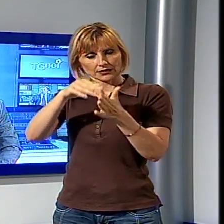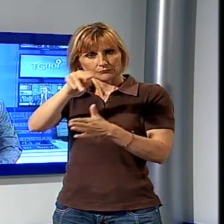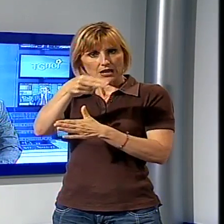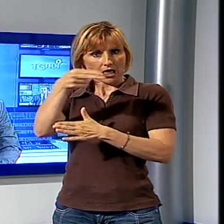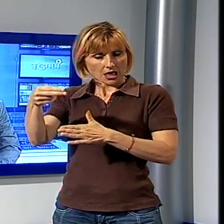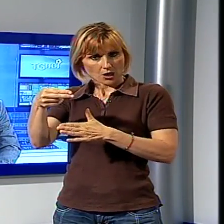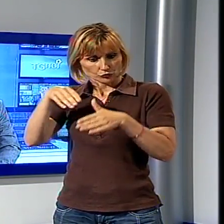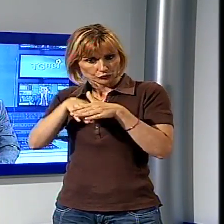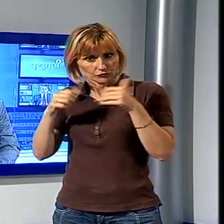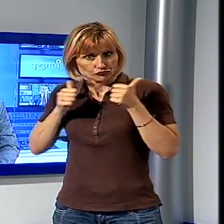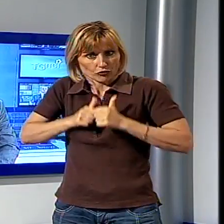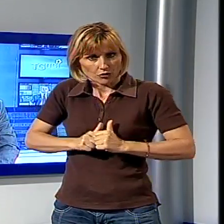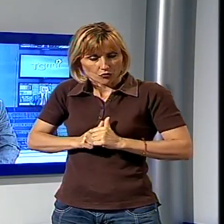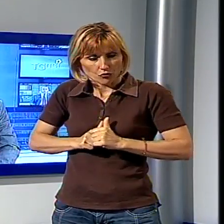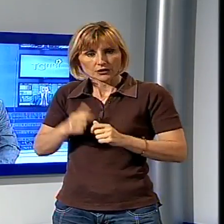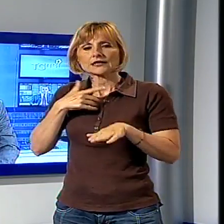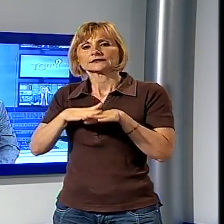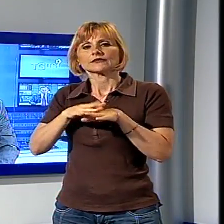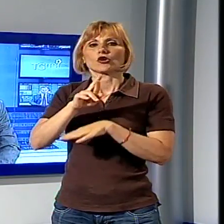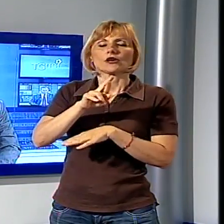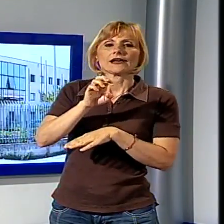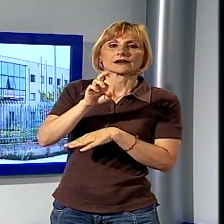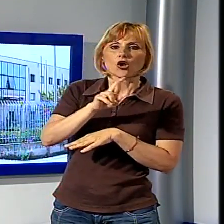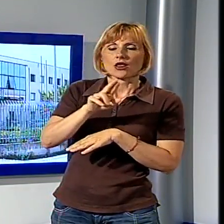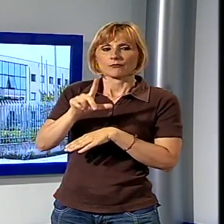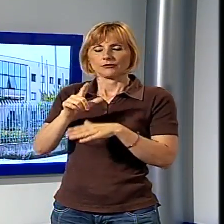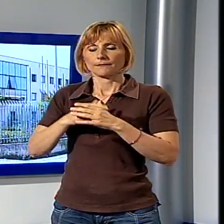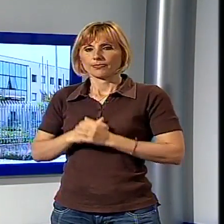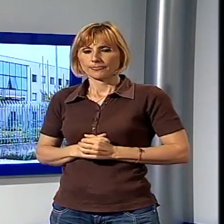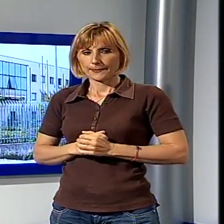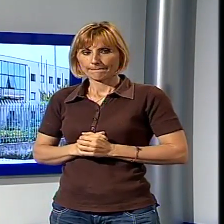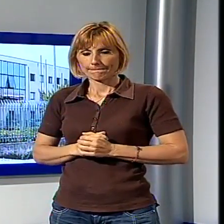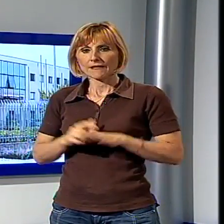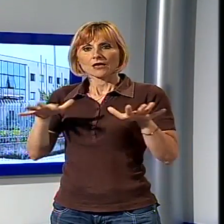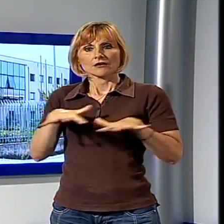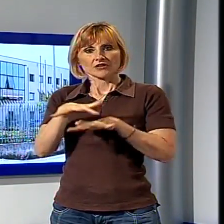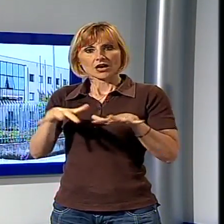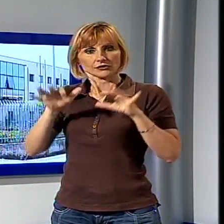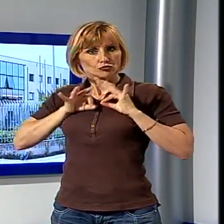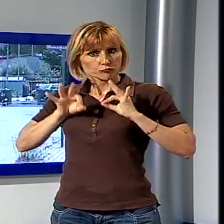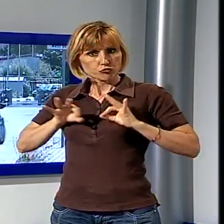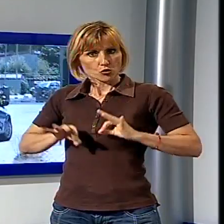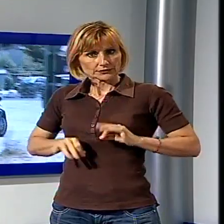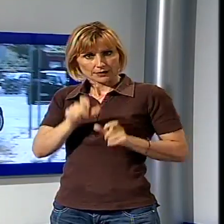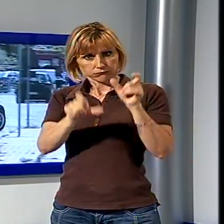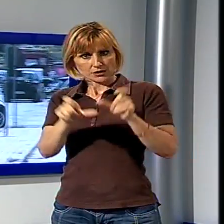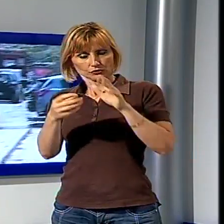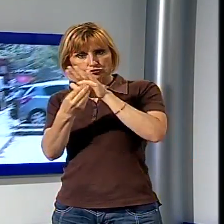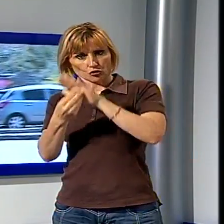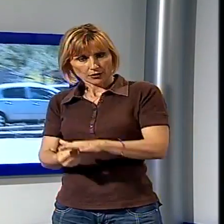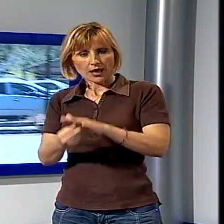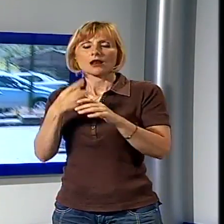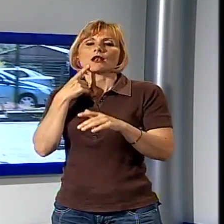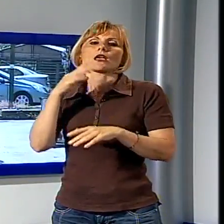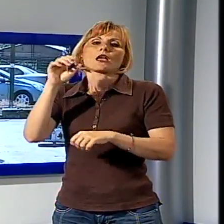in contanti il servizio è di Roy Lepore il personale del commissariato di polizia di Viareggio ha arrestato Stefano